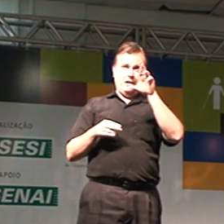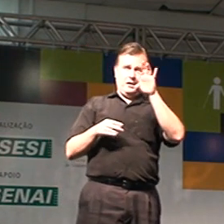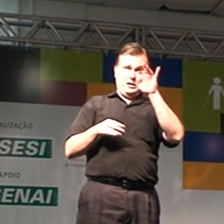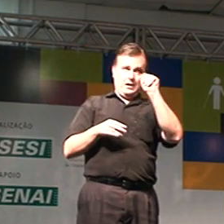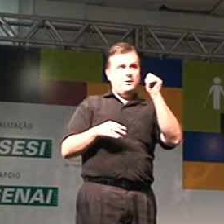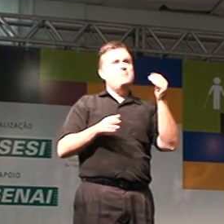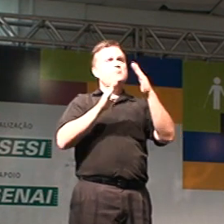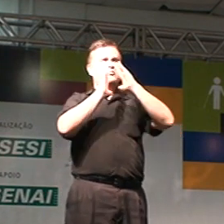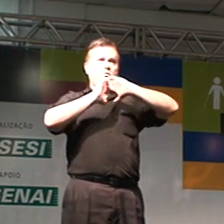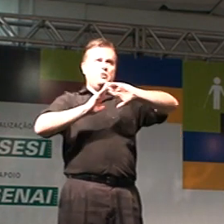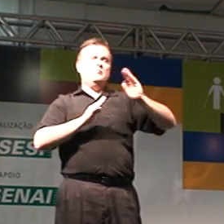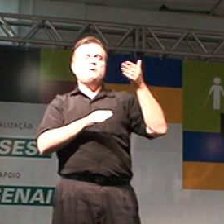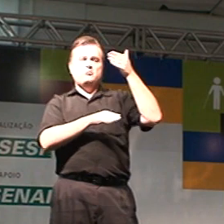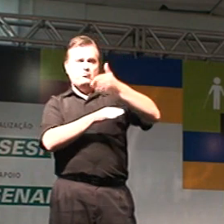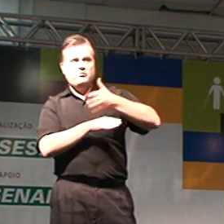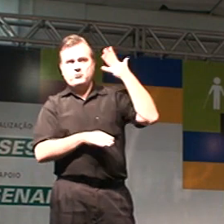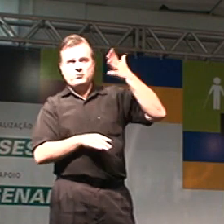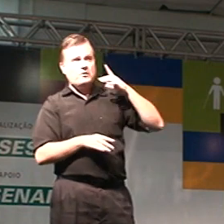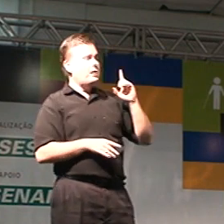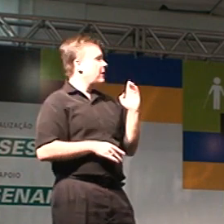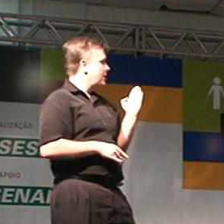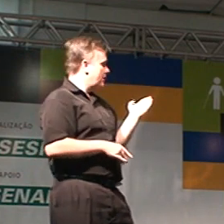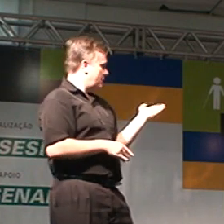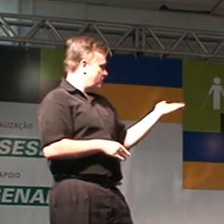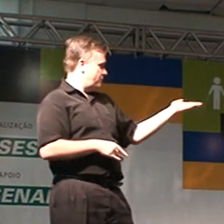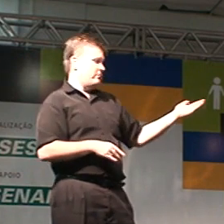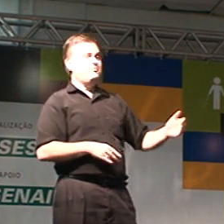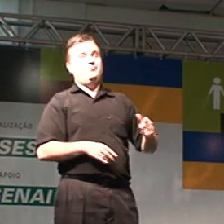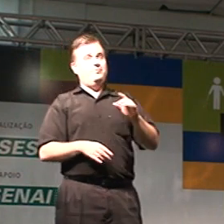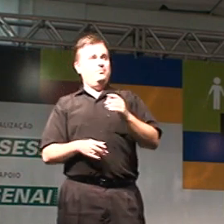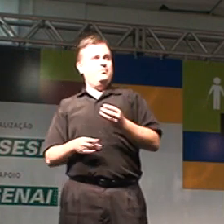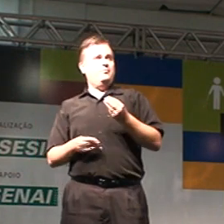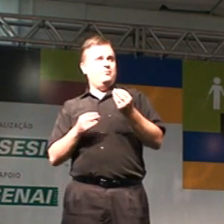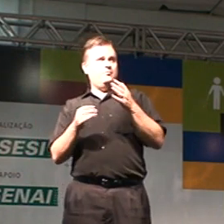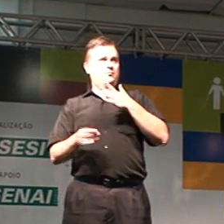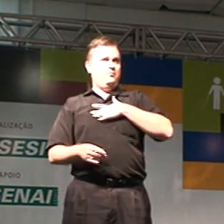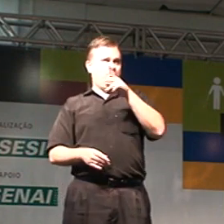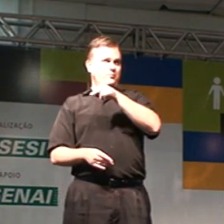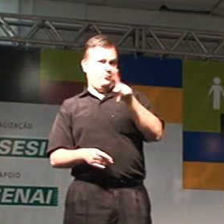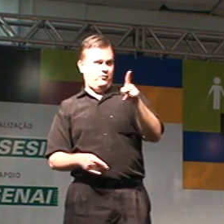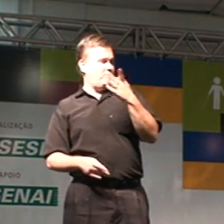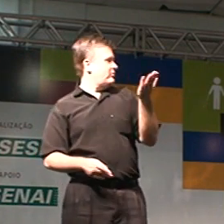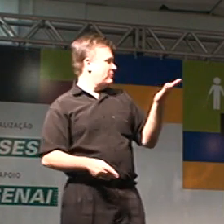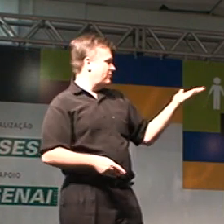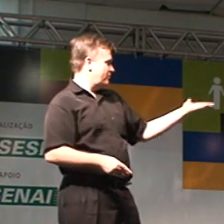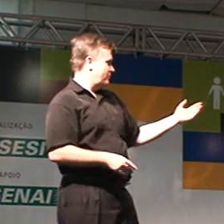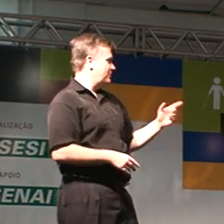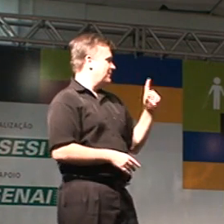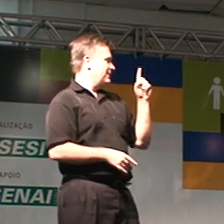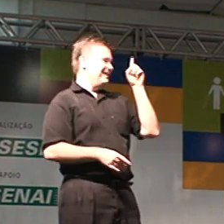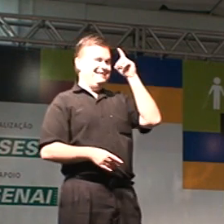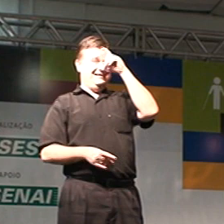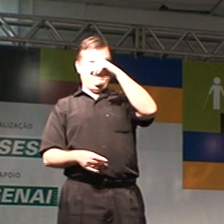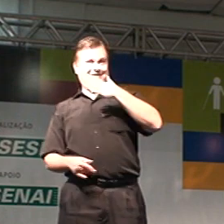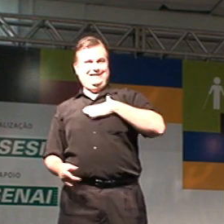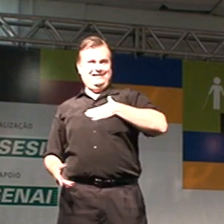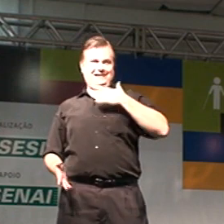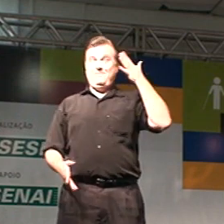fazer aqui hoje, junto com esses mestres aqui, e o professor está ali, que vai ficar na